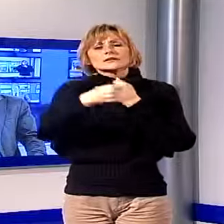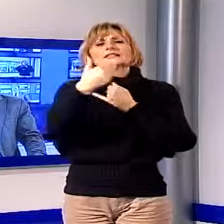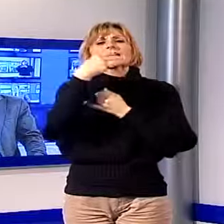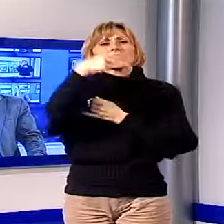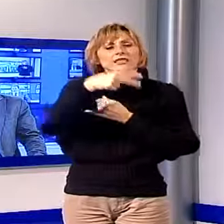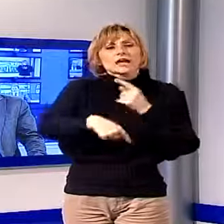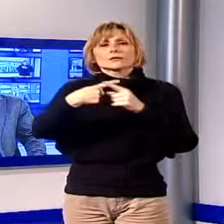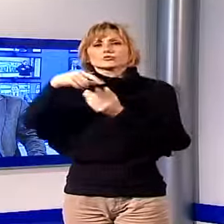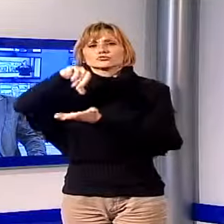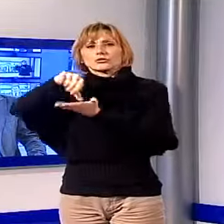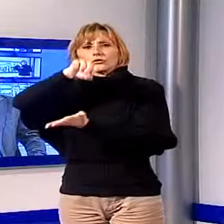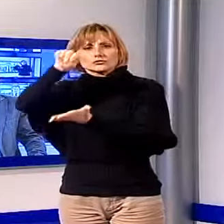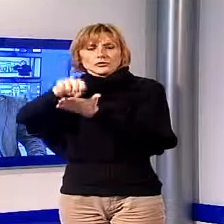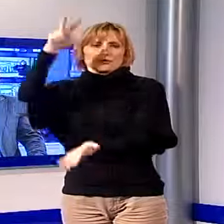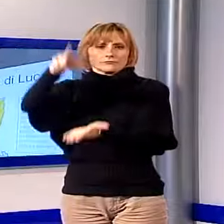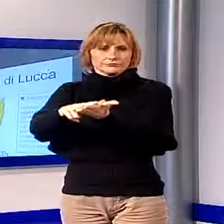e del centro storico.